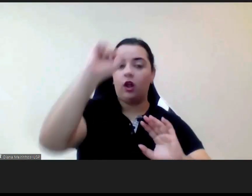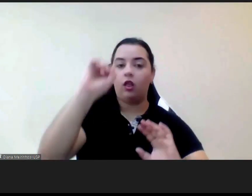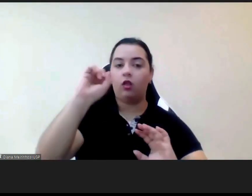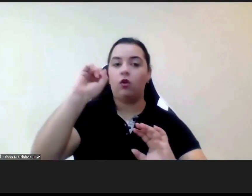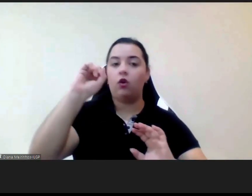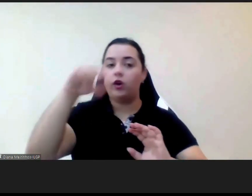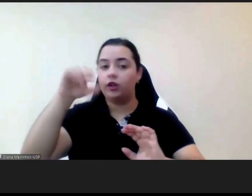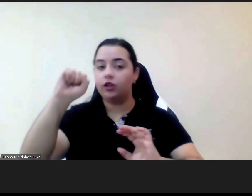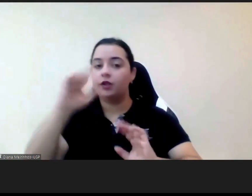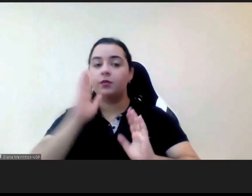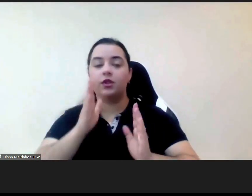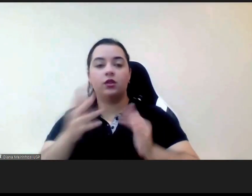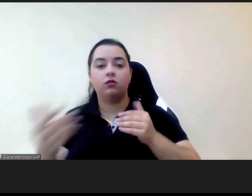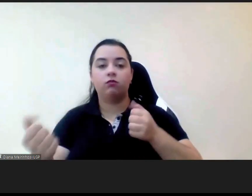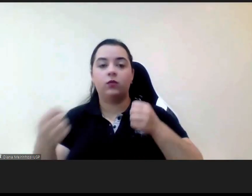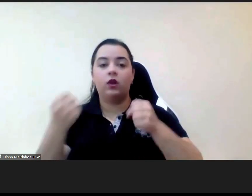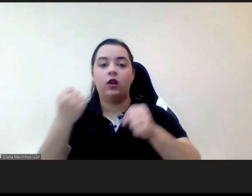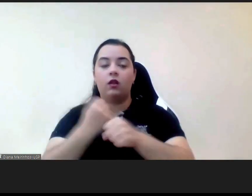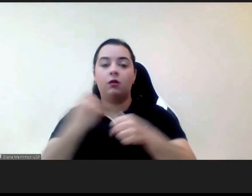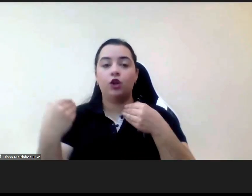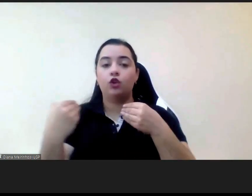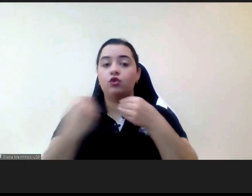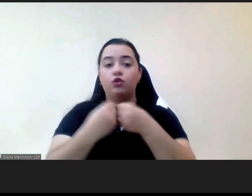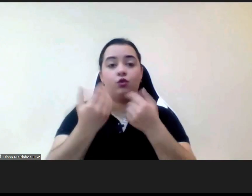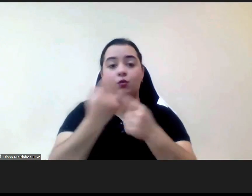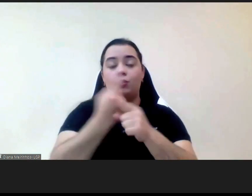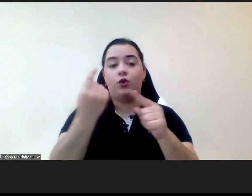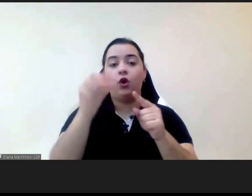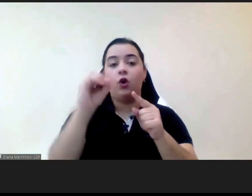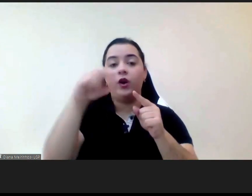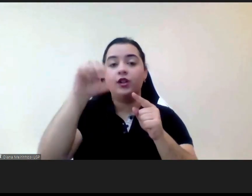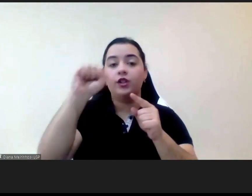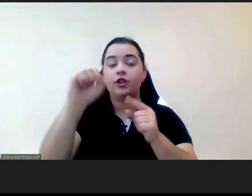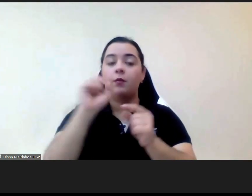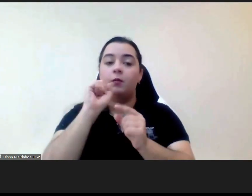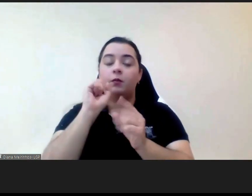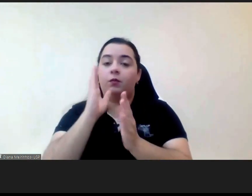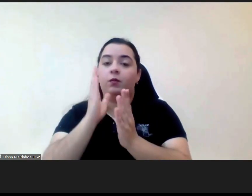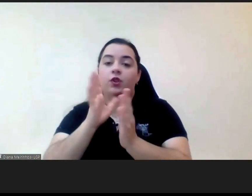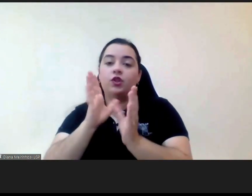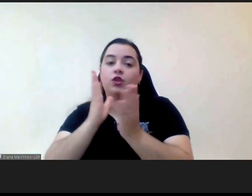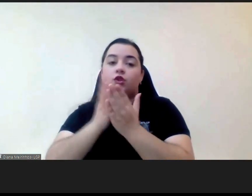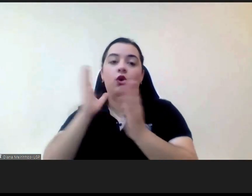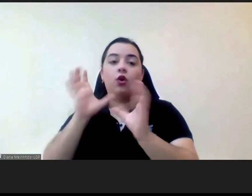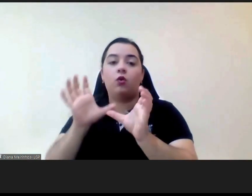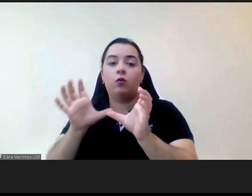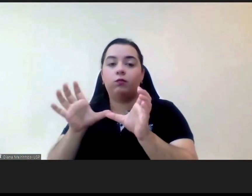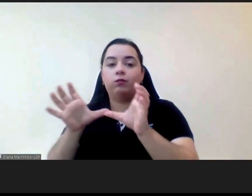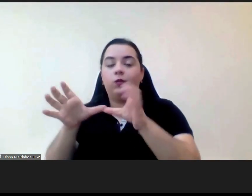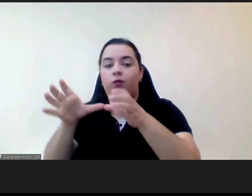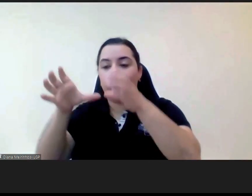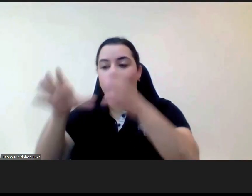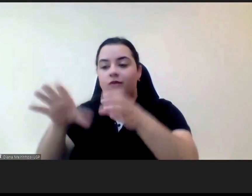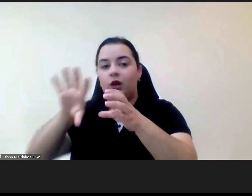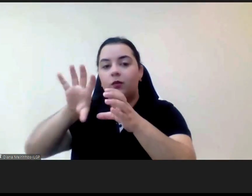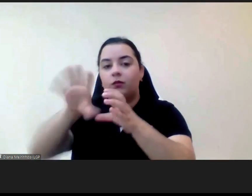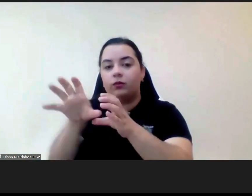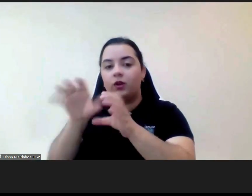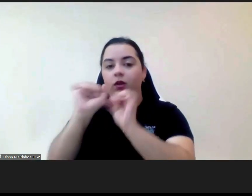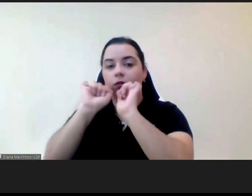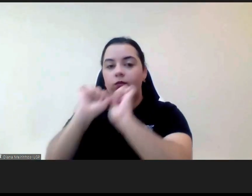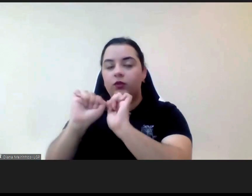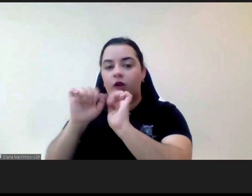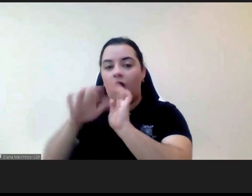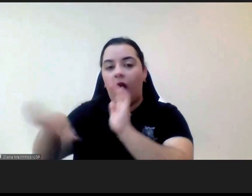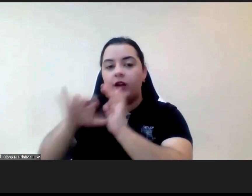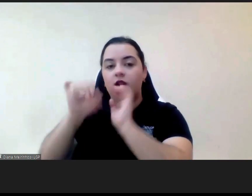restritas a um determinado local nós temos uma delegação em Coimbra mas a maior parte da